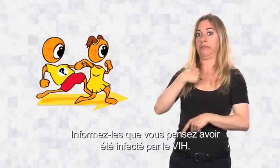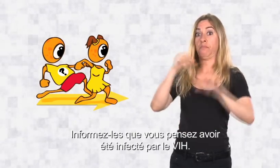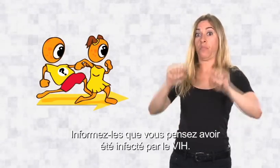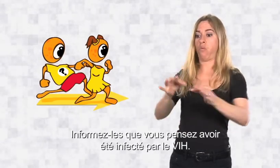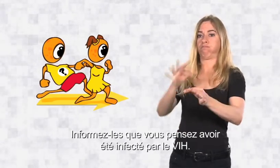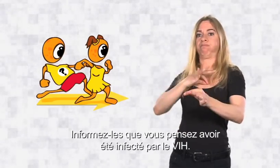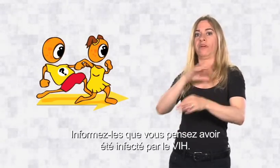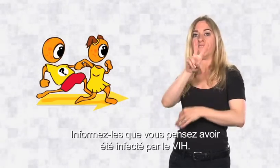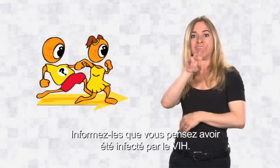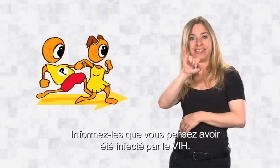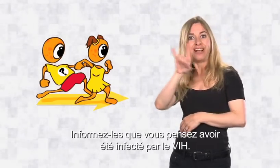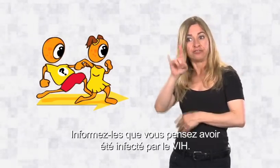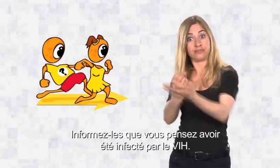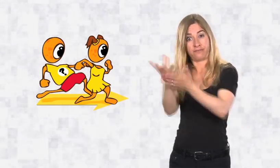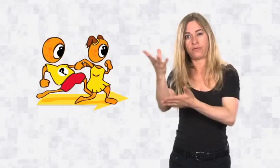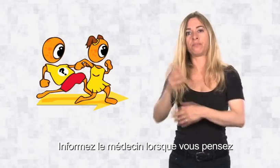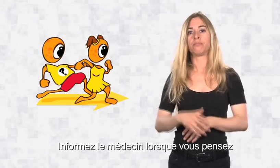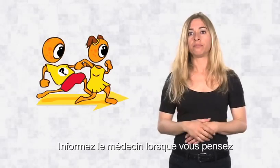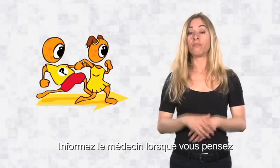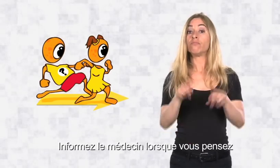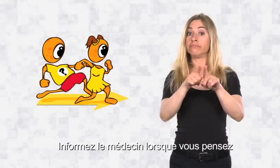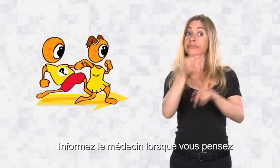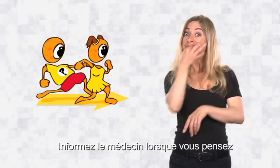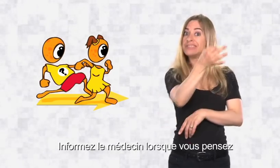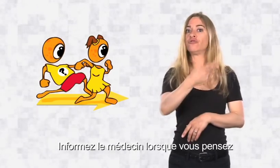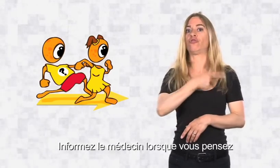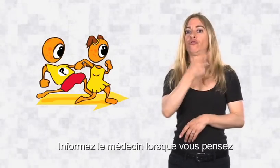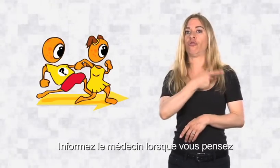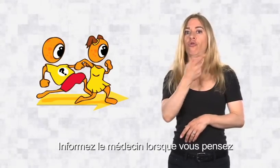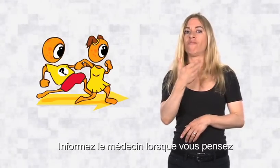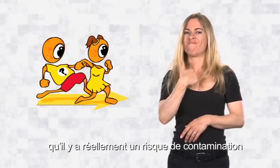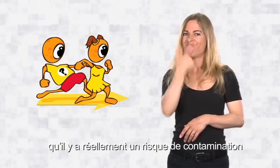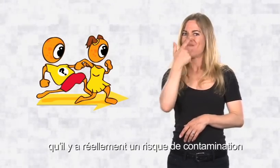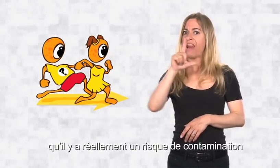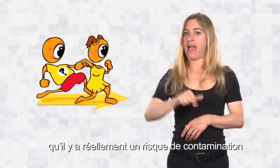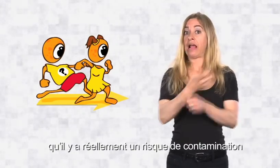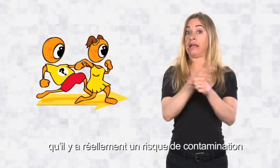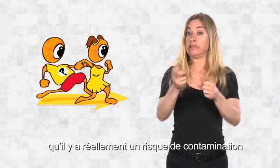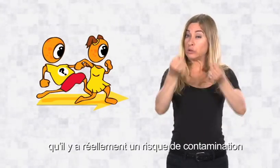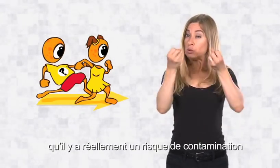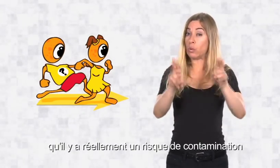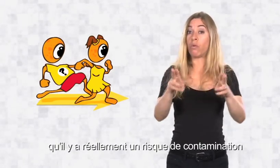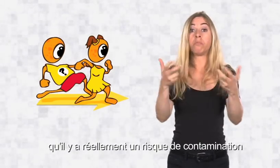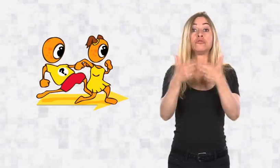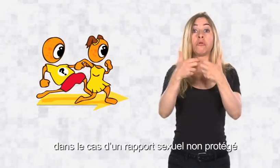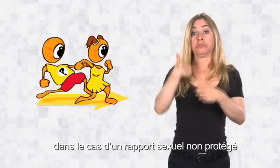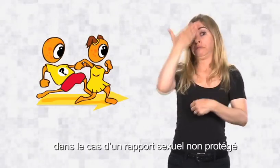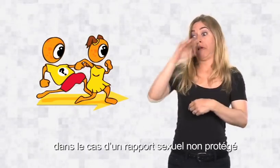que vous pensez avoir été infecté par le VIH. Informez le médecin lorsque vous pensez qu'il y a réellement un risque de contamination dans le cas d'un rapport